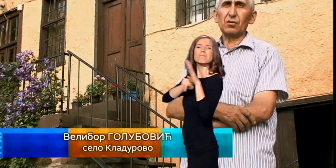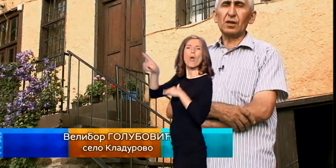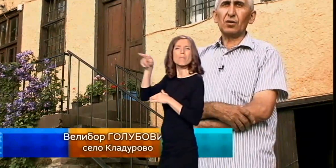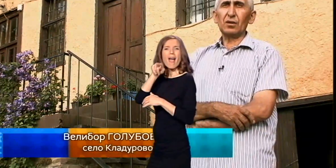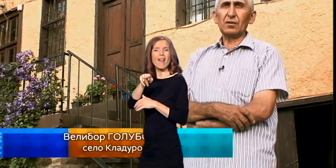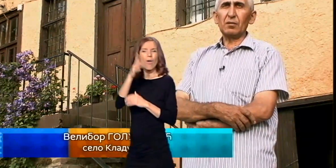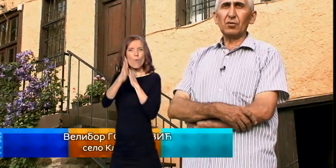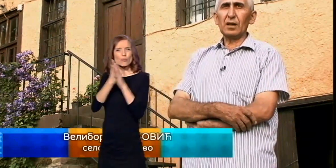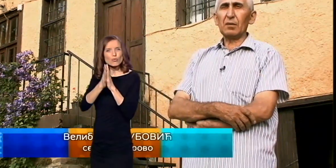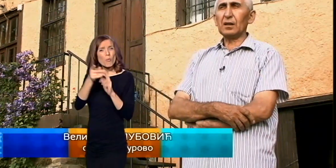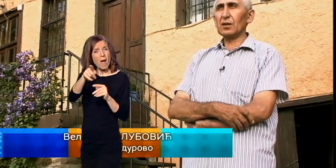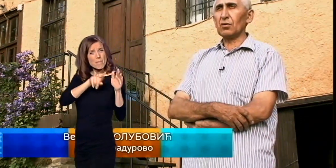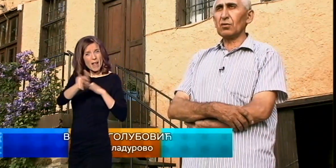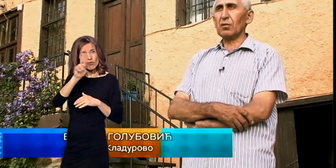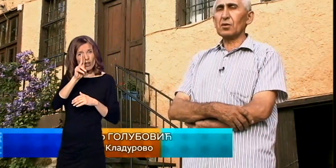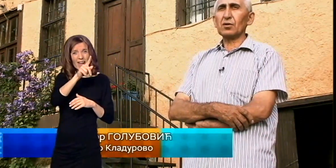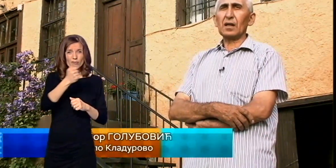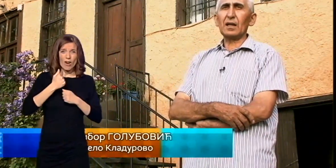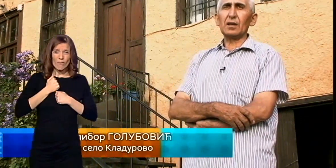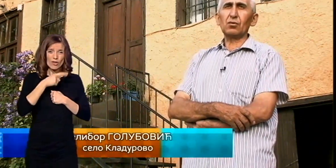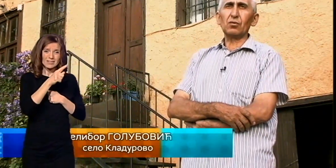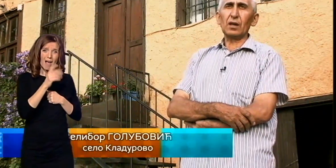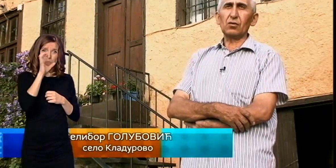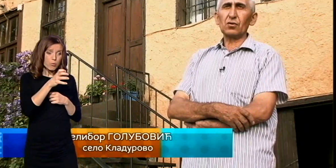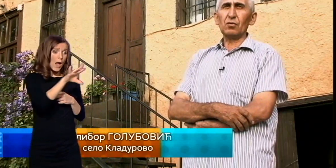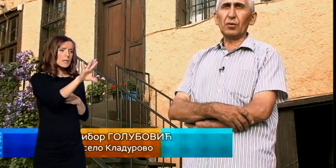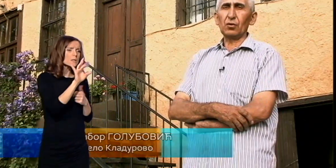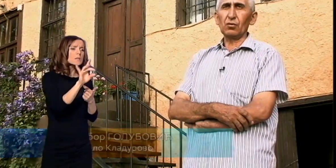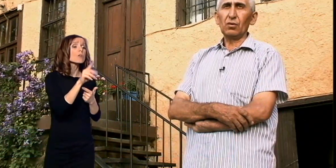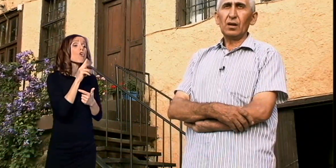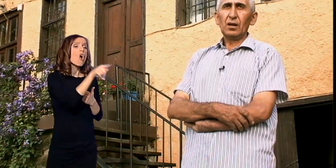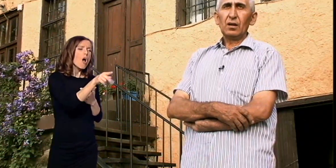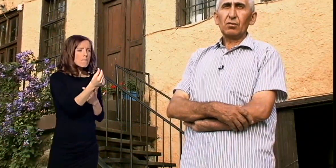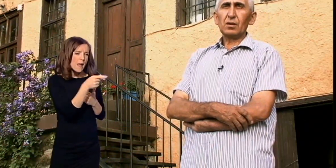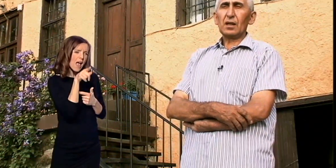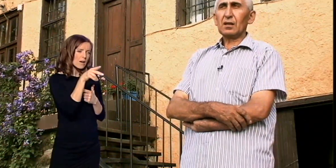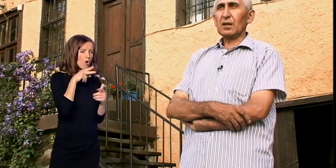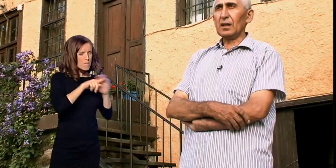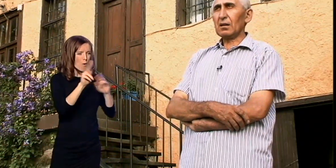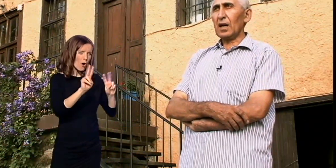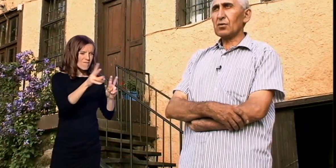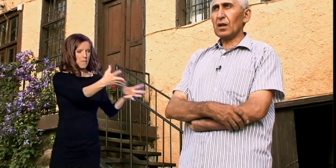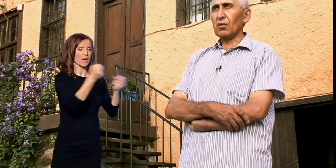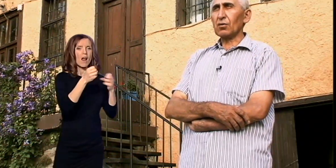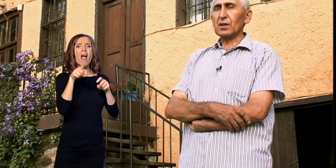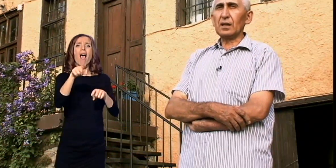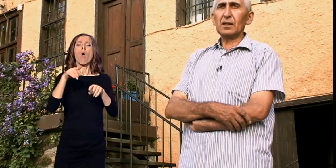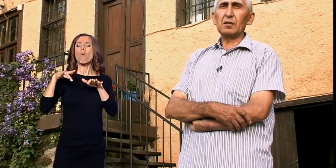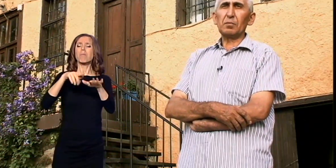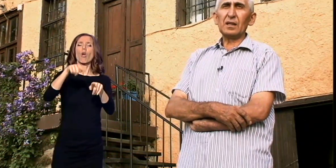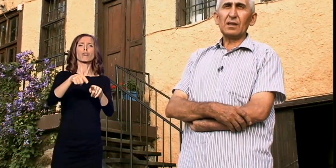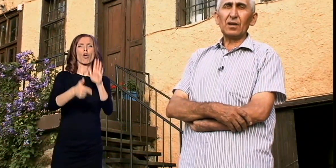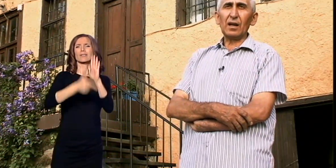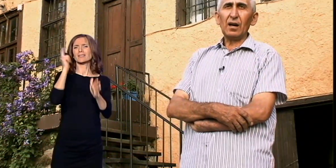šumce, što nisu odazvali bugarima i te su ljude obično streljali tu u Kladurovskom potoku. Tu je sad tada kažu da je oko